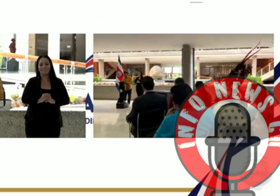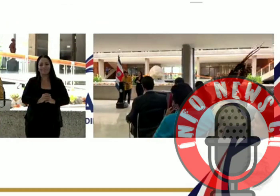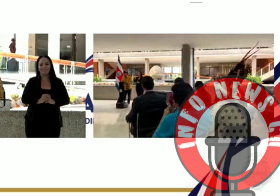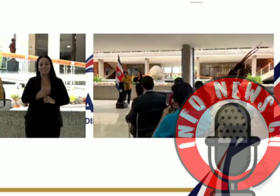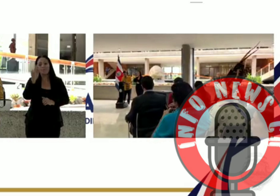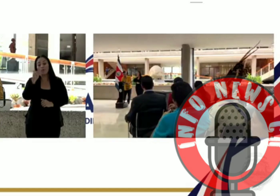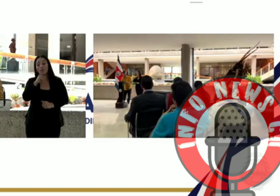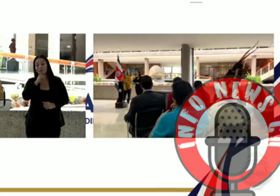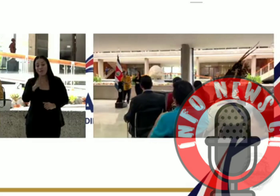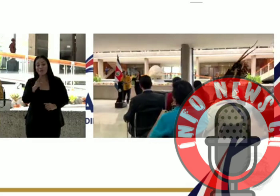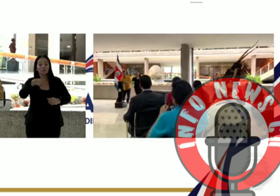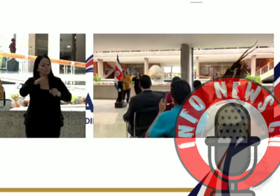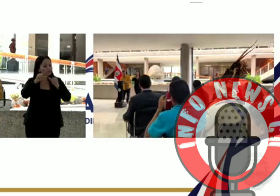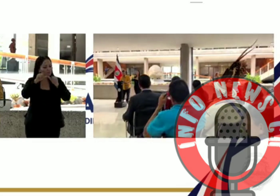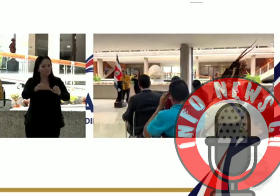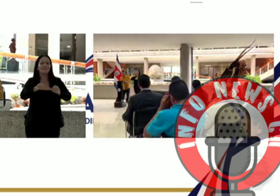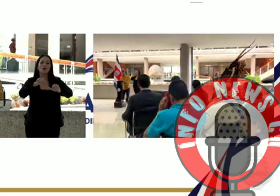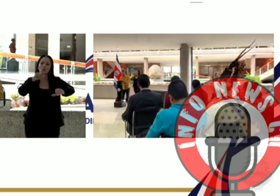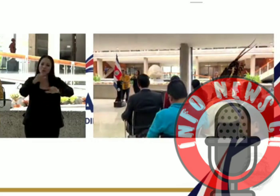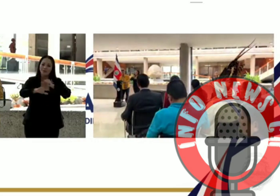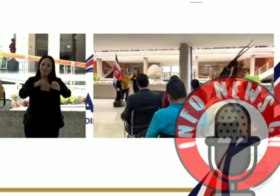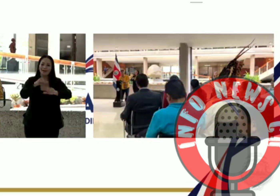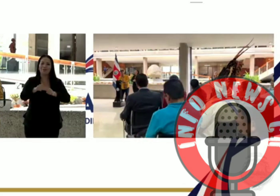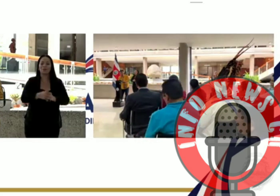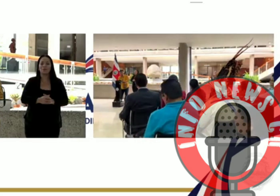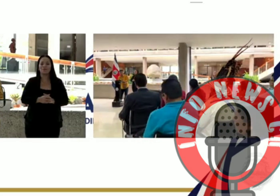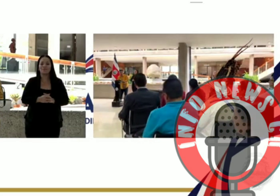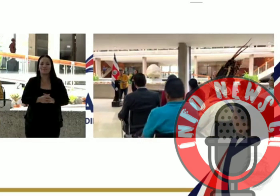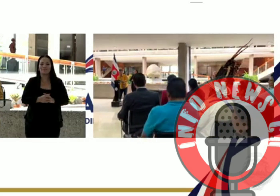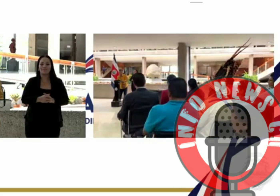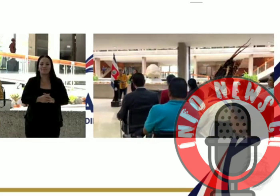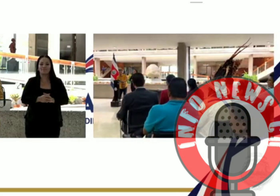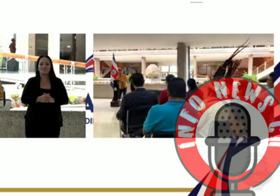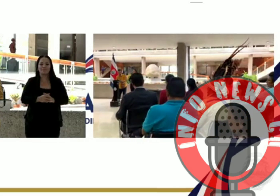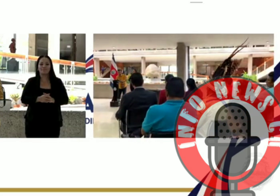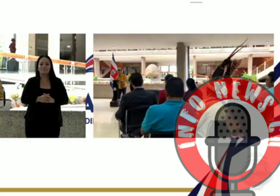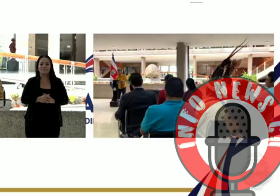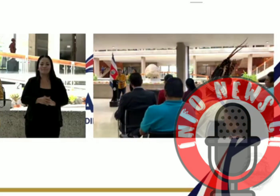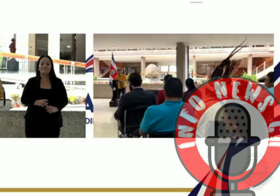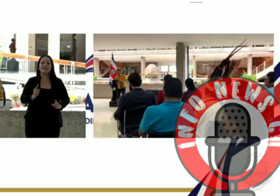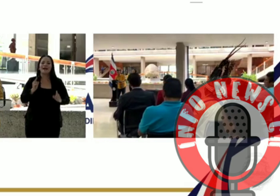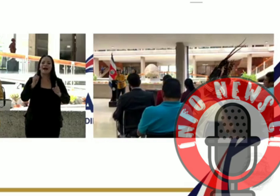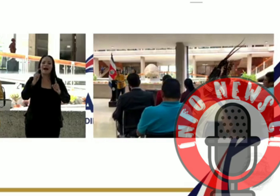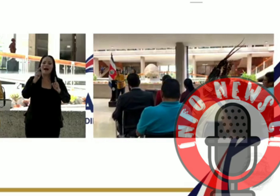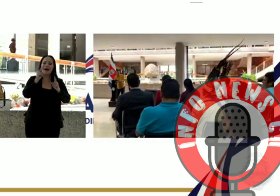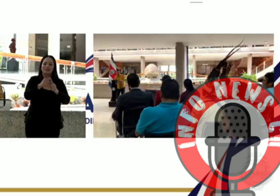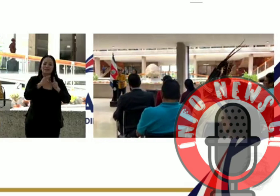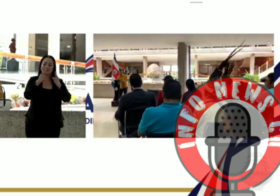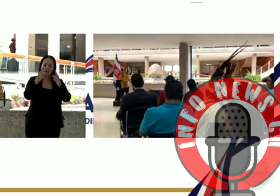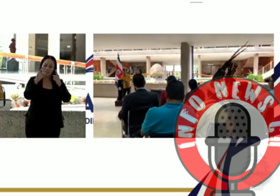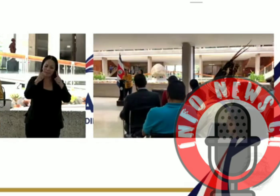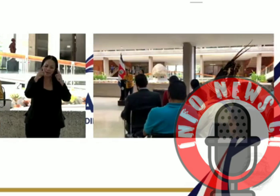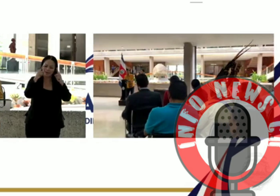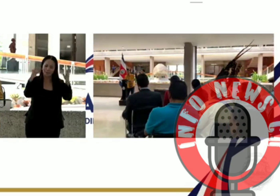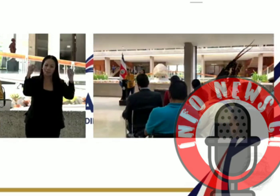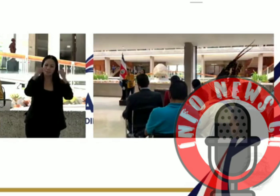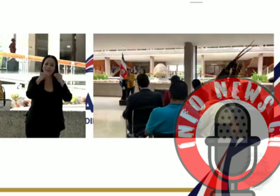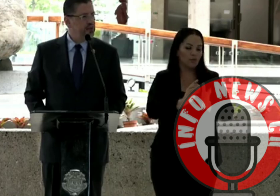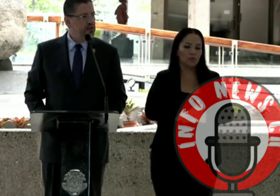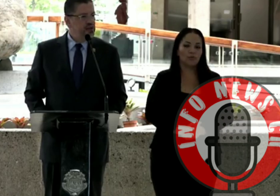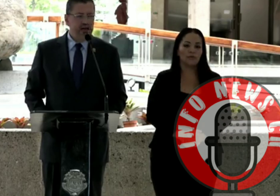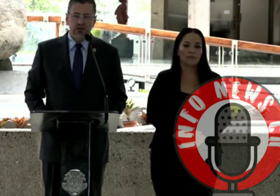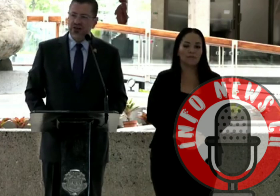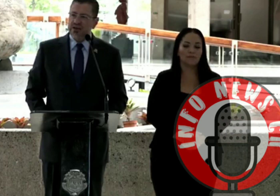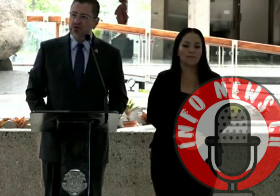seguiremos luchando hasta que sigamos llevando más logros para nuestra tierra.